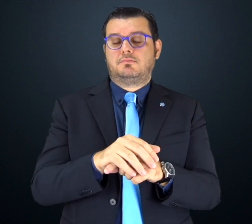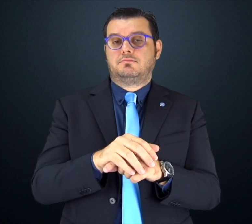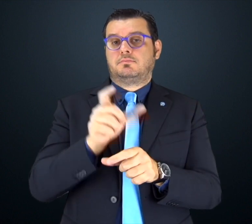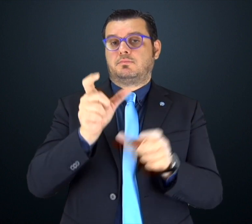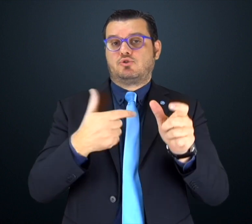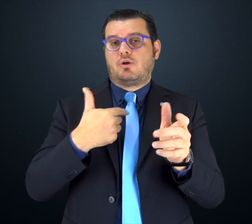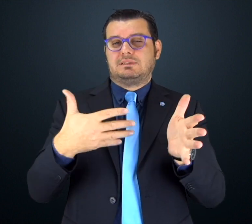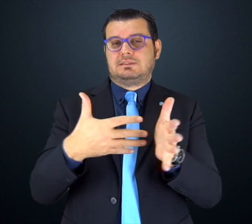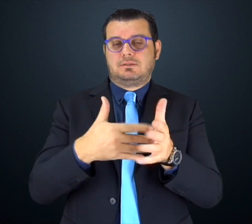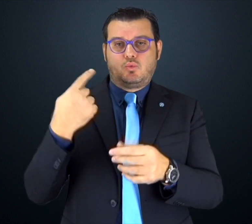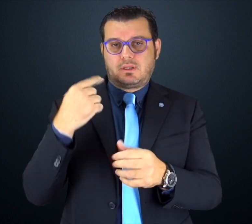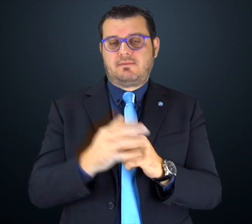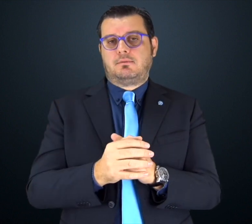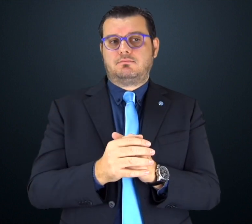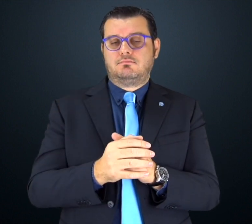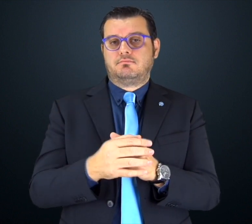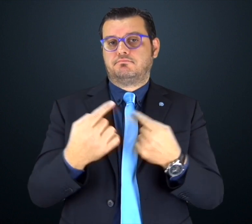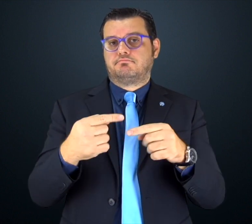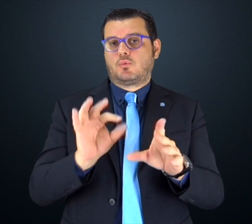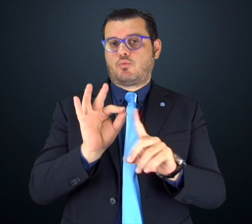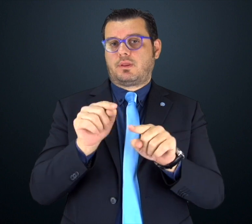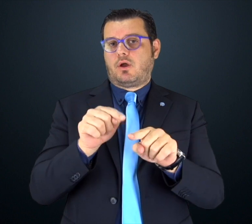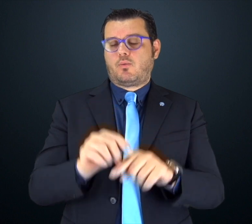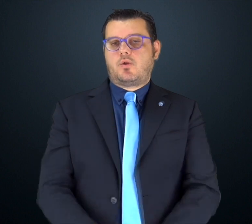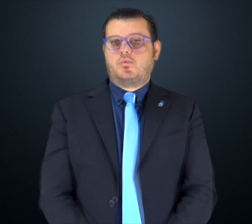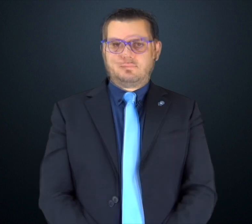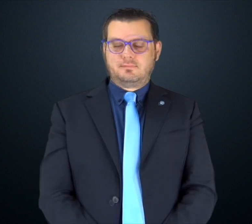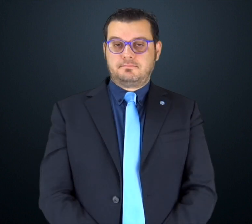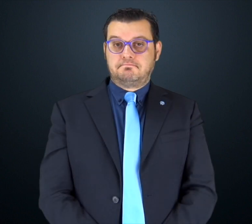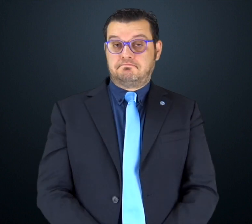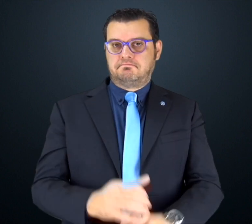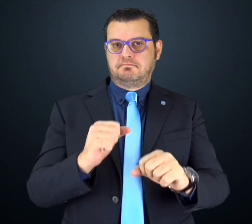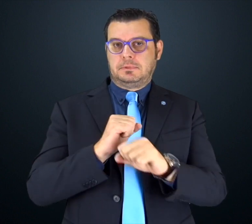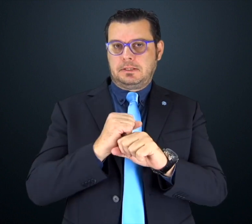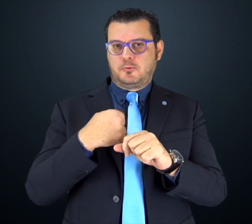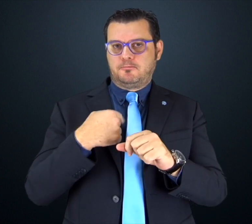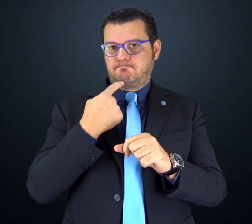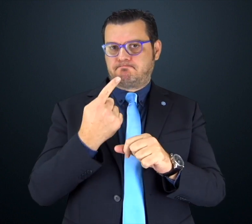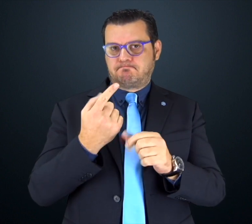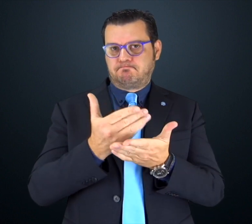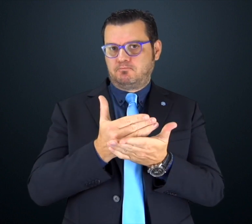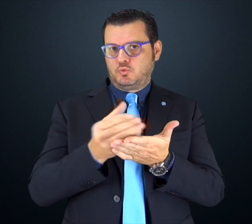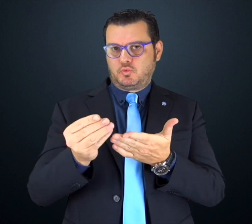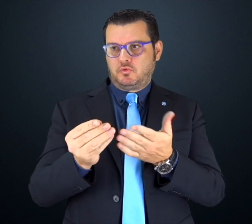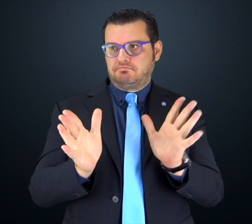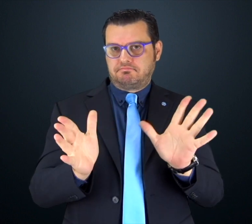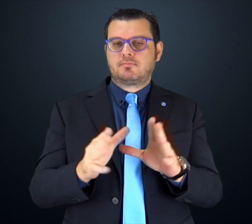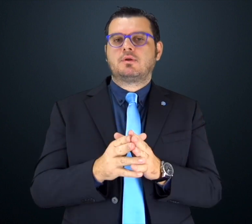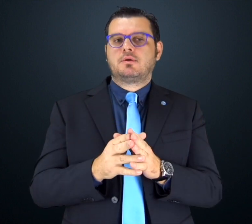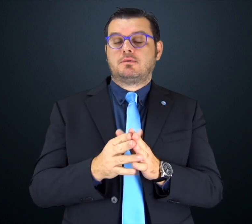potete navigare nel nuovo sito in cui è già pronto un form dove potete mandarci consigli